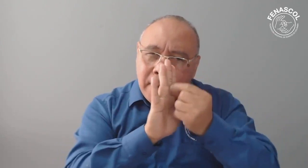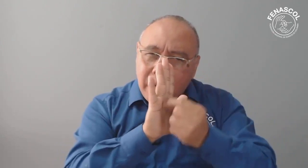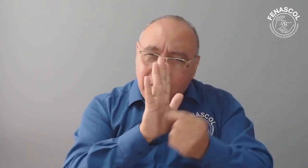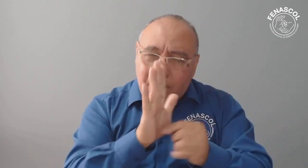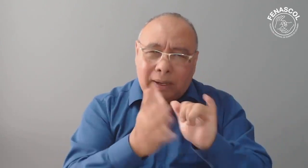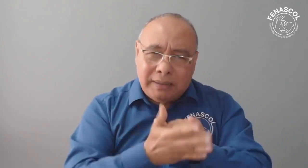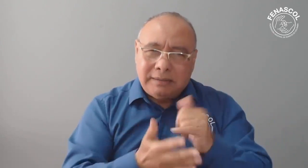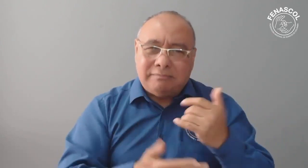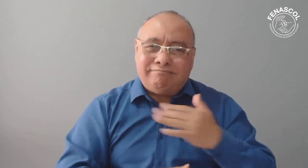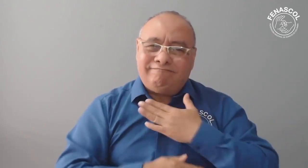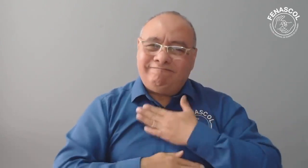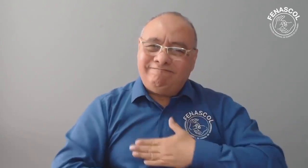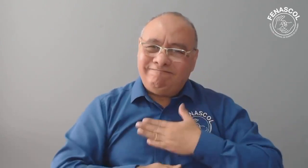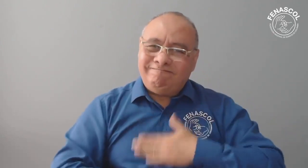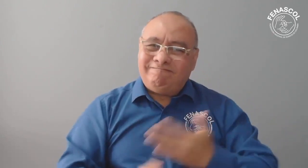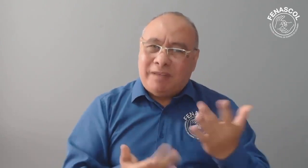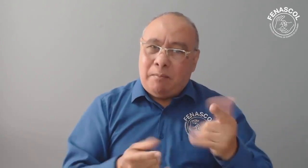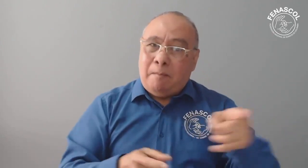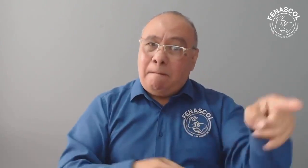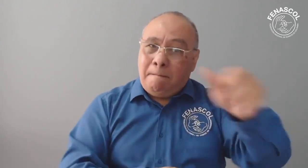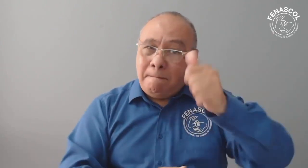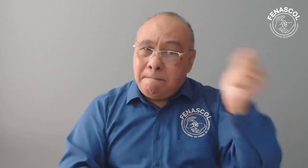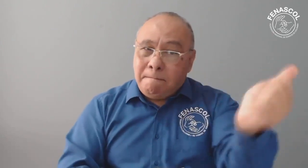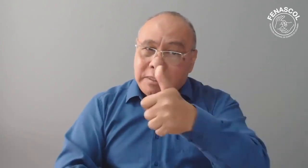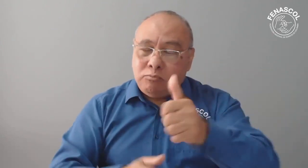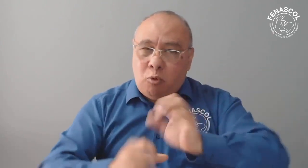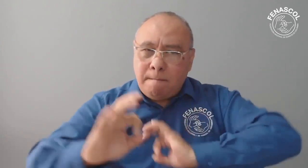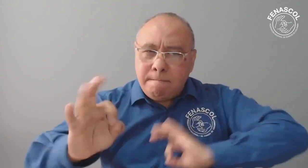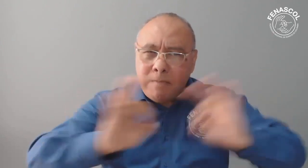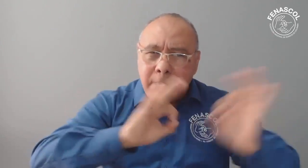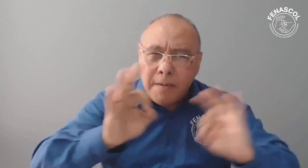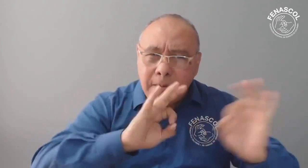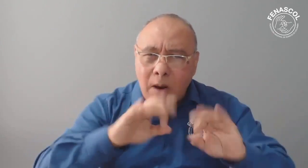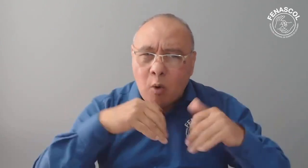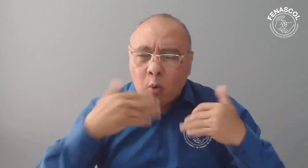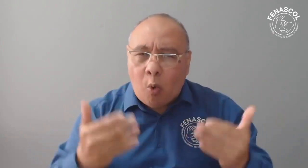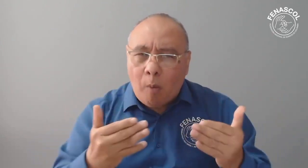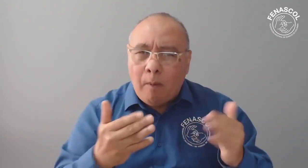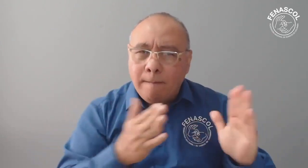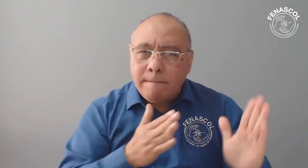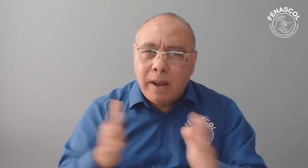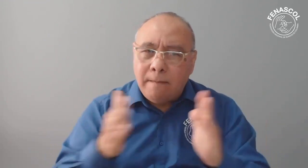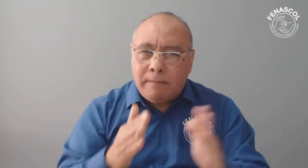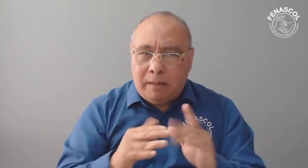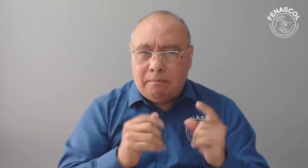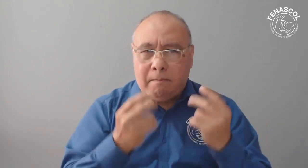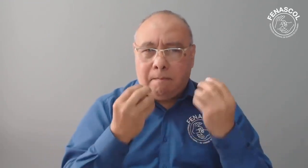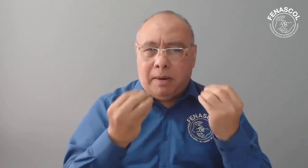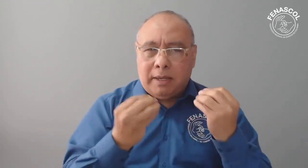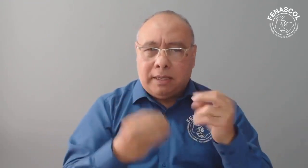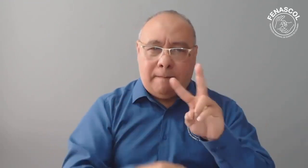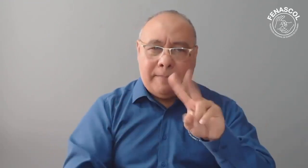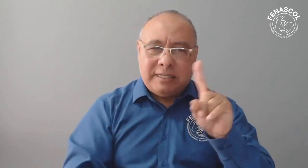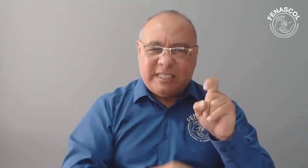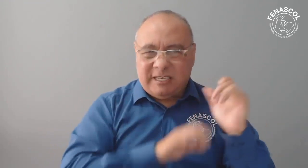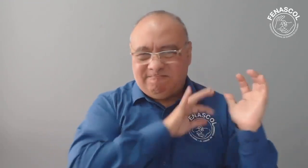lineamientos para que también ustedes se preparen siguiendo lo planeado y el 26 estemos allí